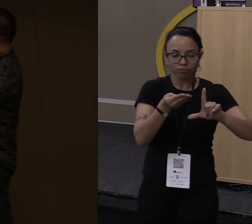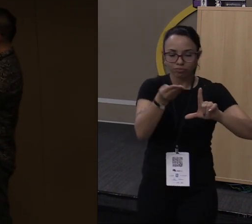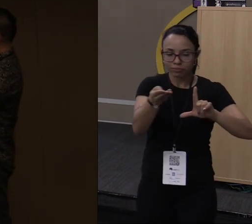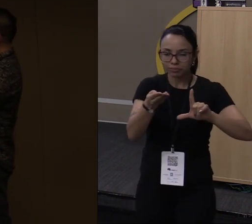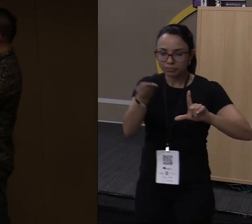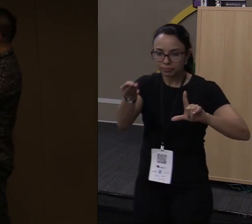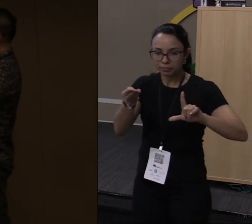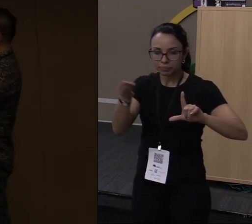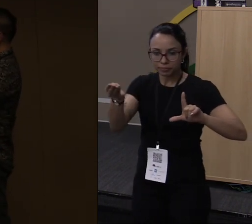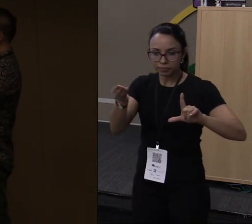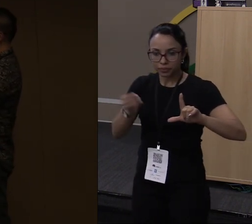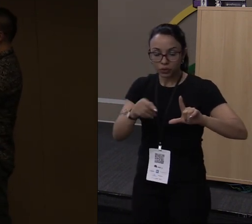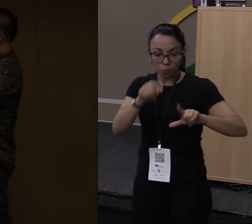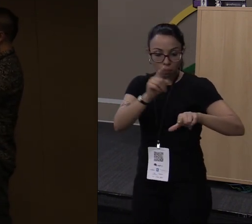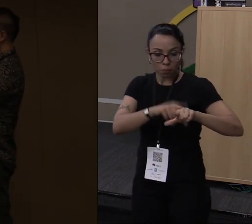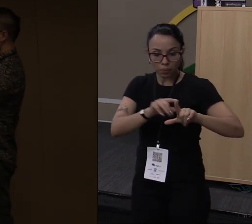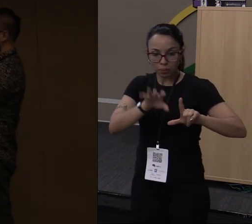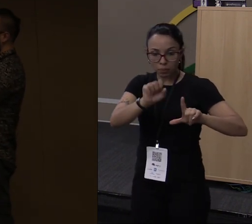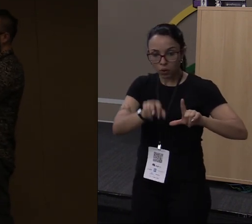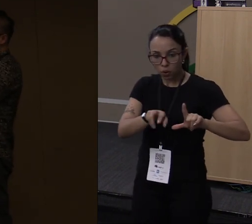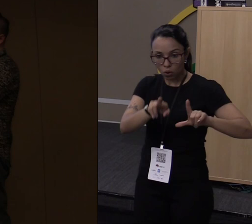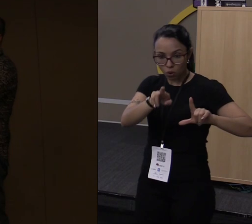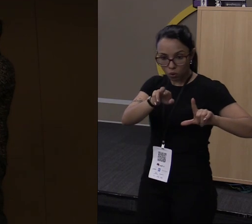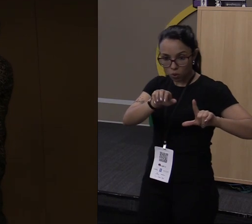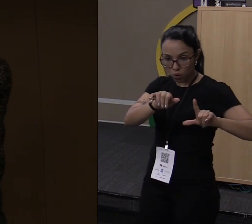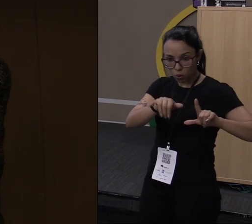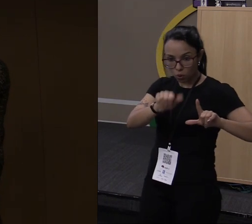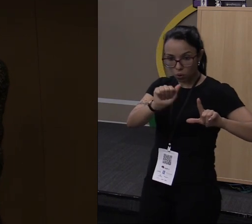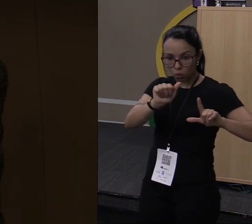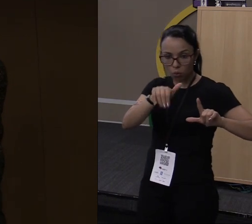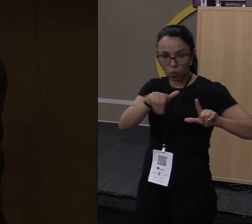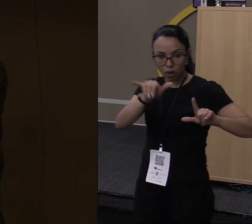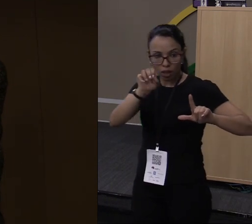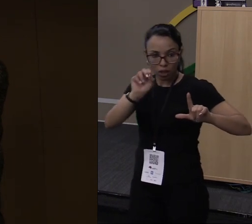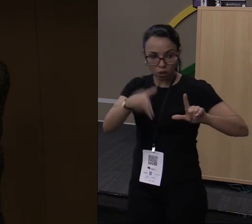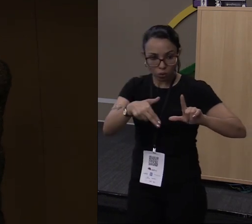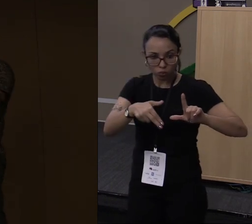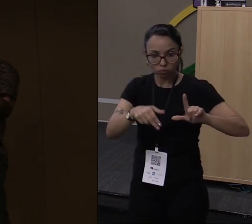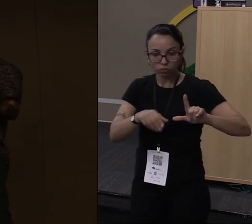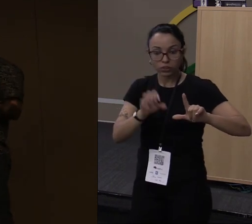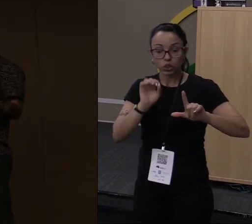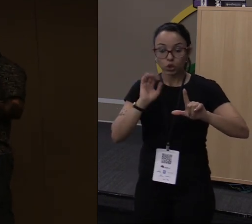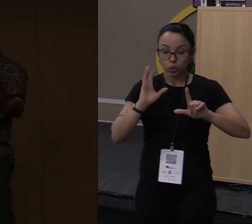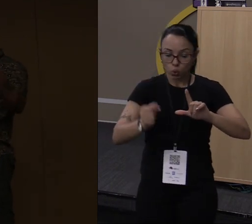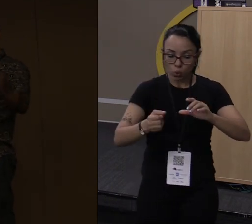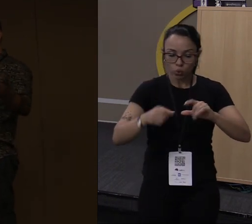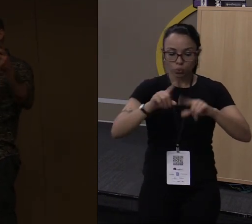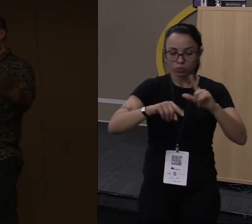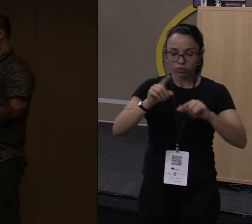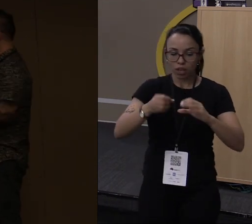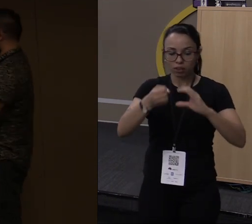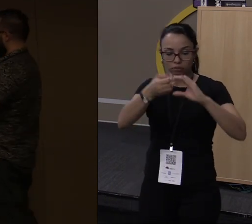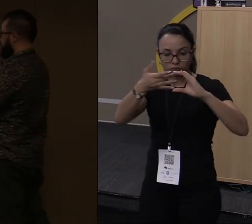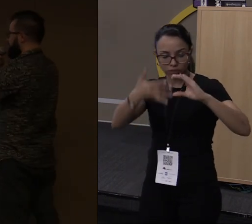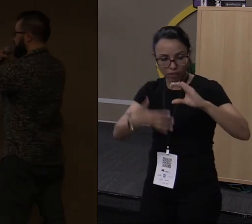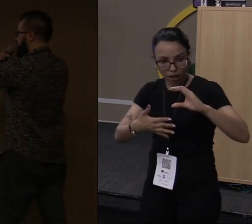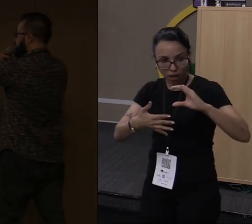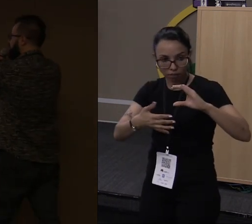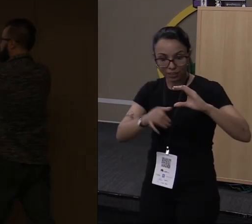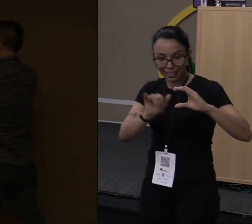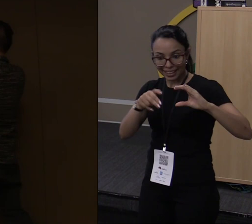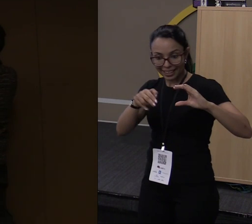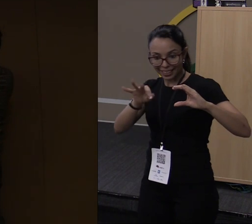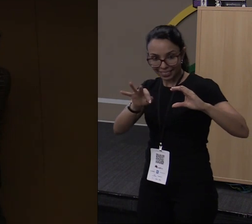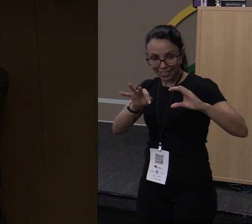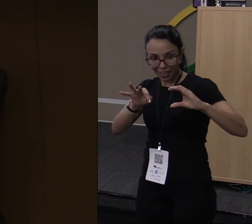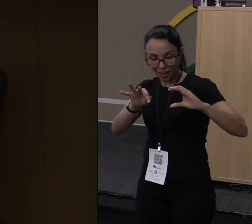quando eu peguei o Rayon, todo objeto que for da classe iterável, automaticamente vai ganhar